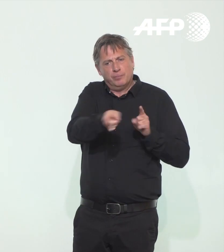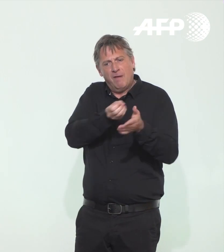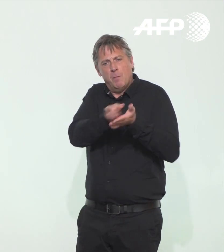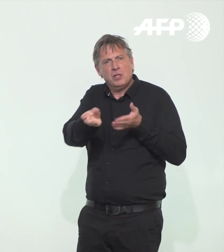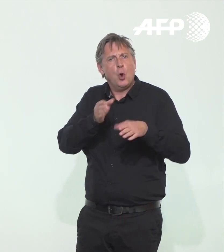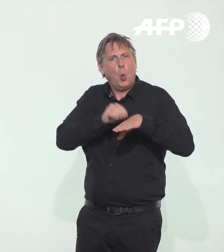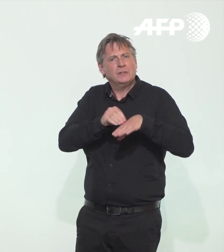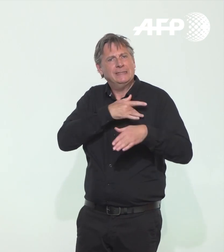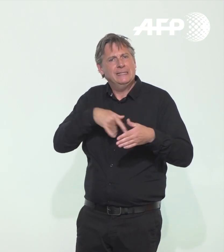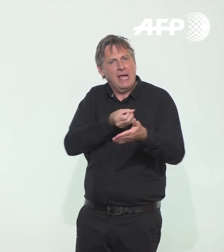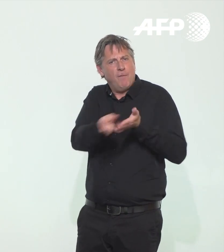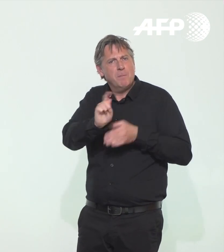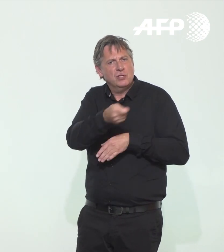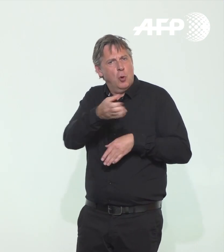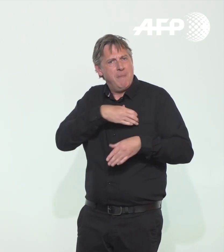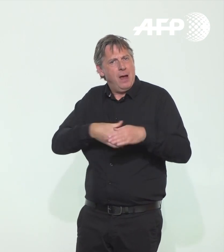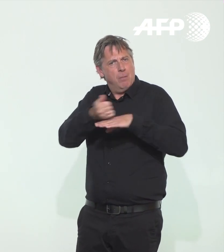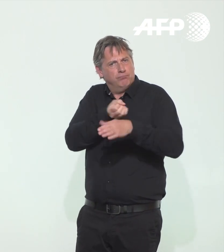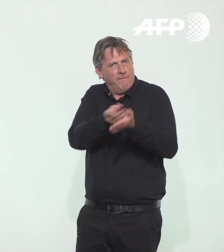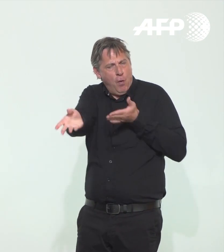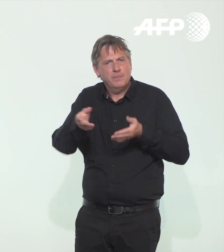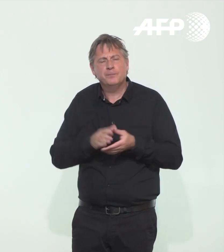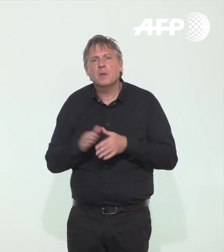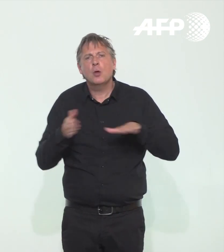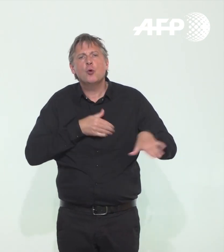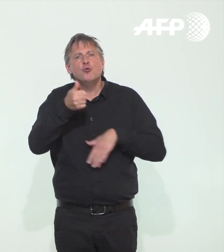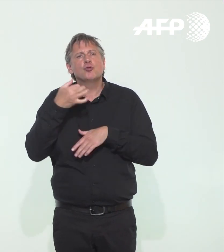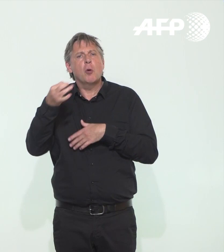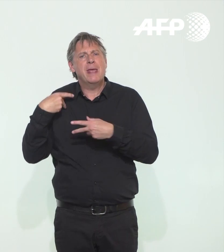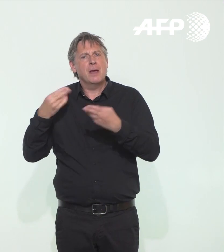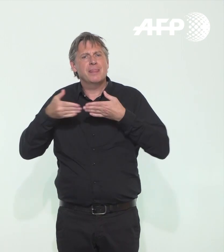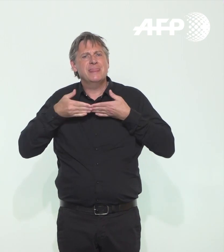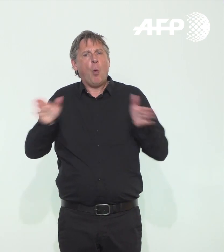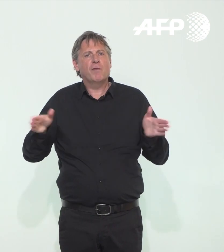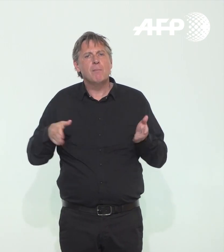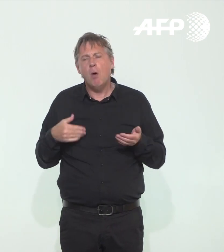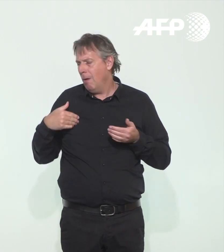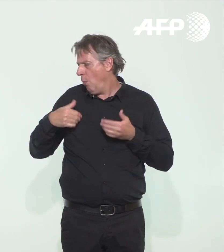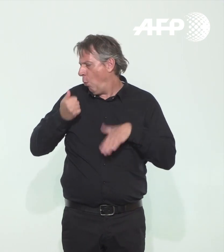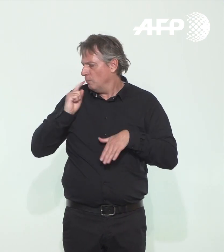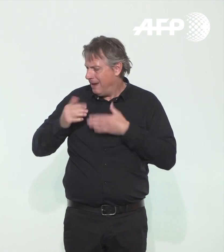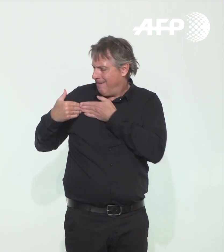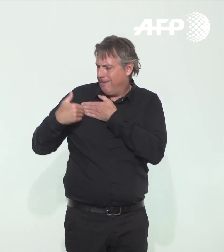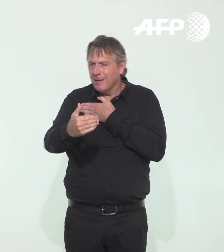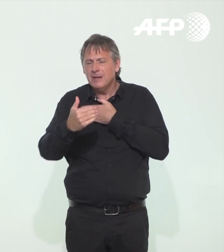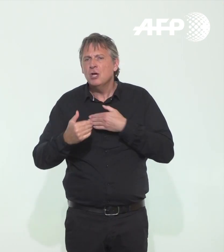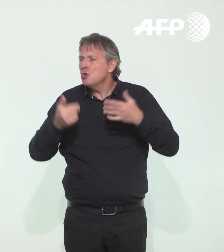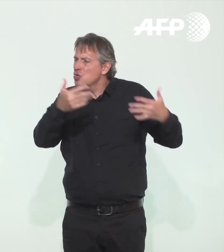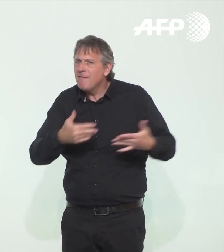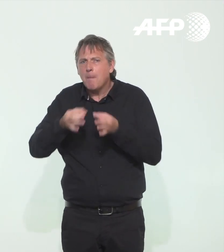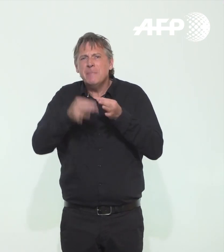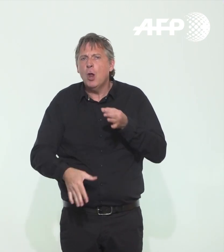Une question pour RTL. après cette première semaine de déconfinement, quel enseignement tirez-vous ? Les premiers chiffres sont-ils rassurants ou inquiétants ?